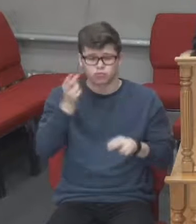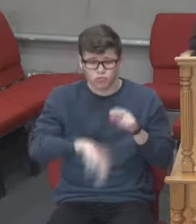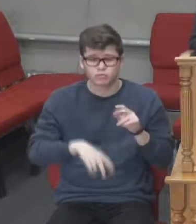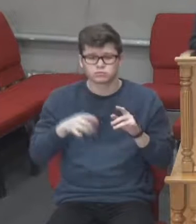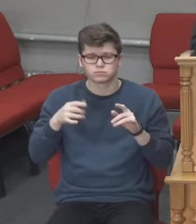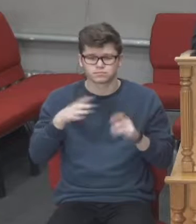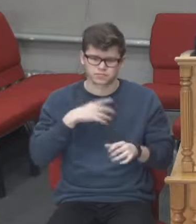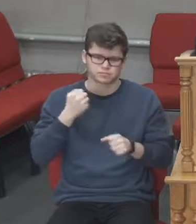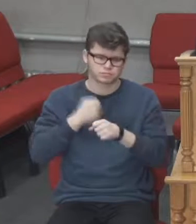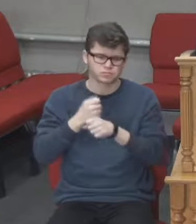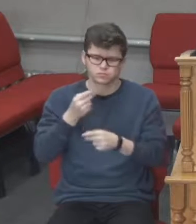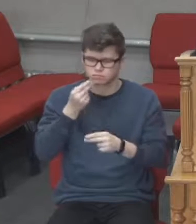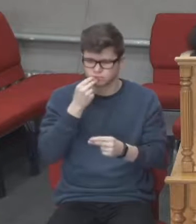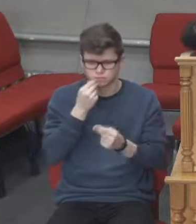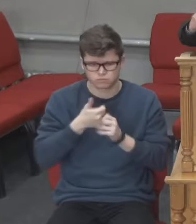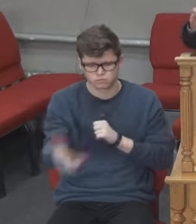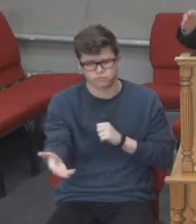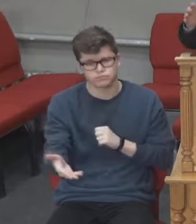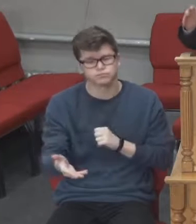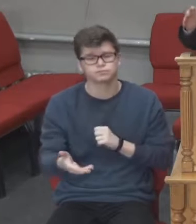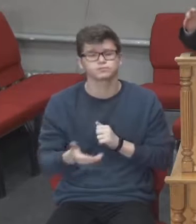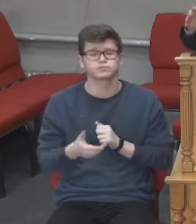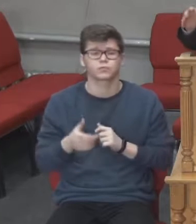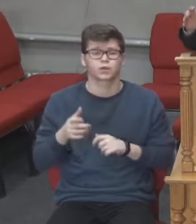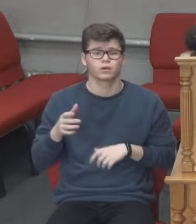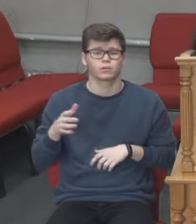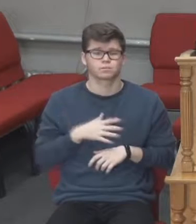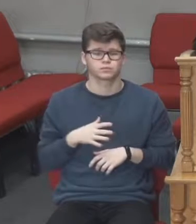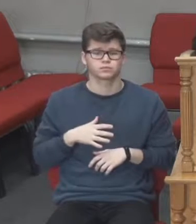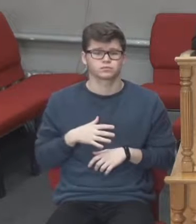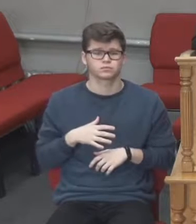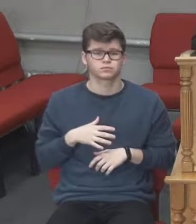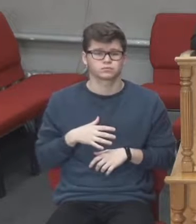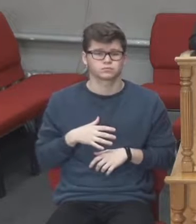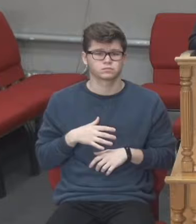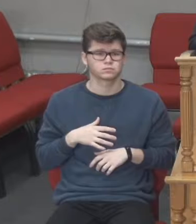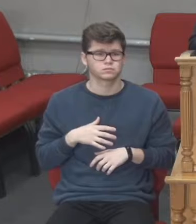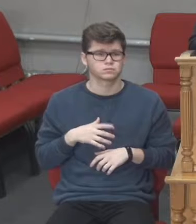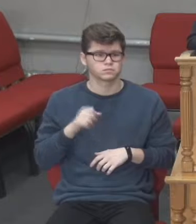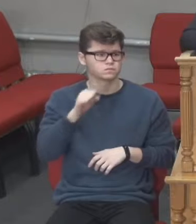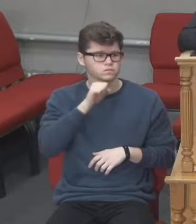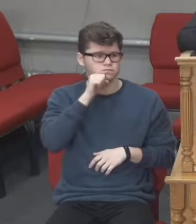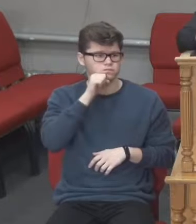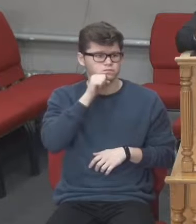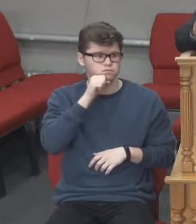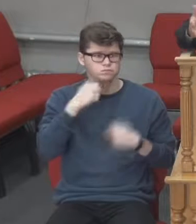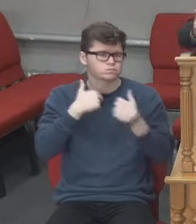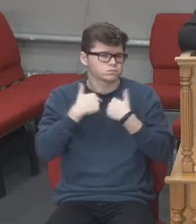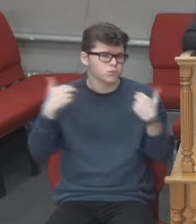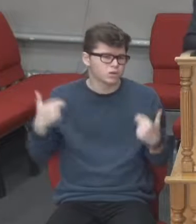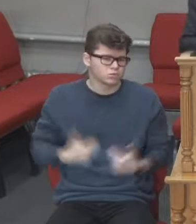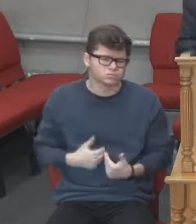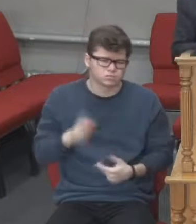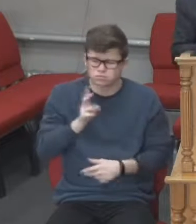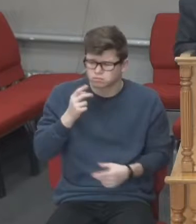їсти, сідати. І старший пастор, чи я не пам'ятаю, хто, він мав